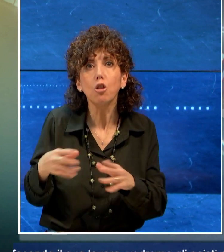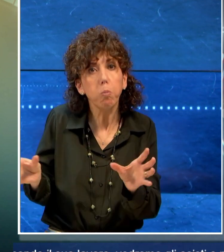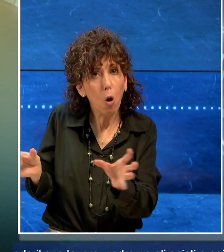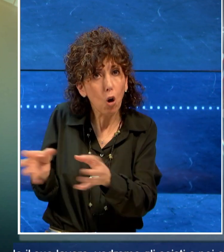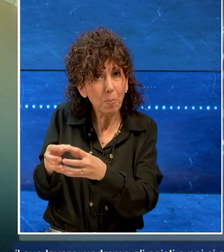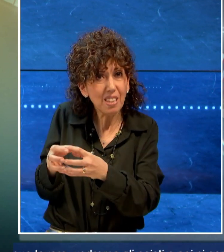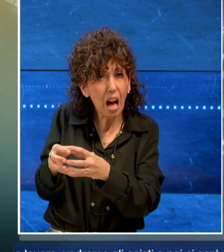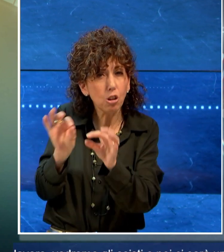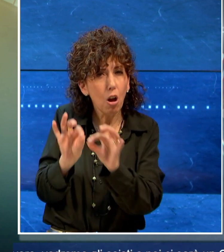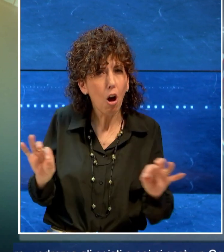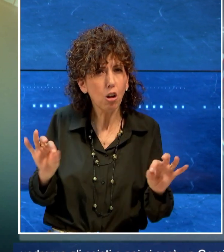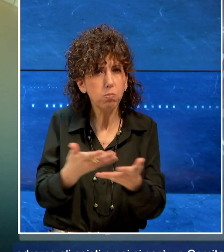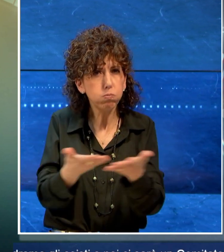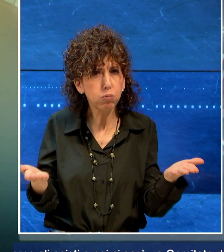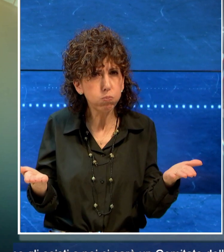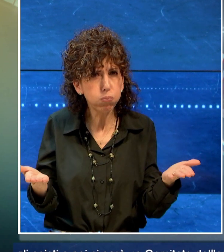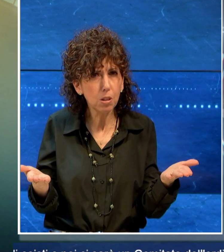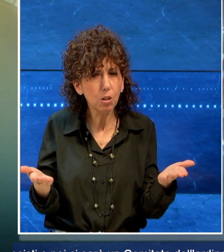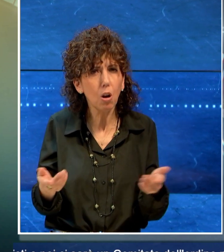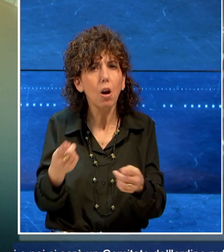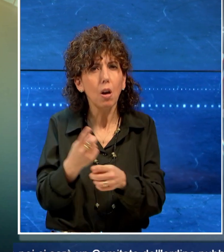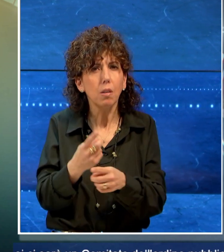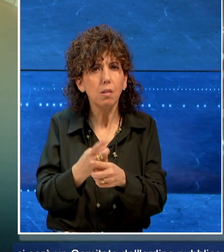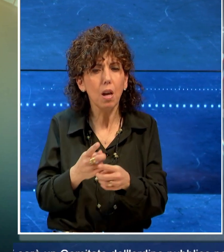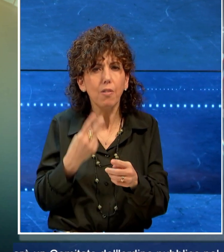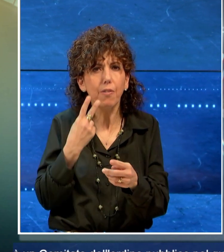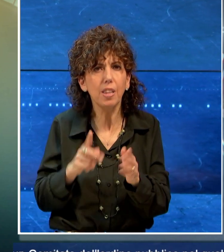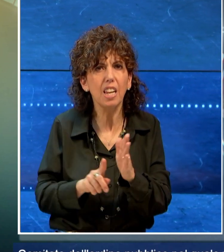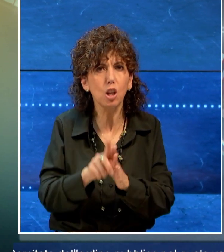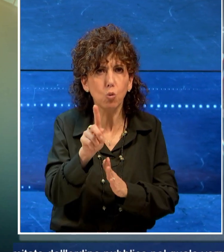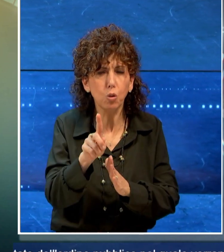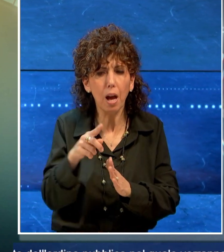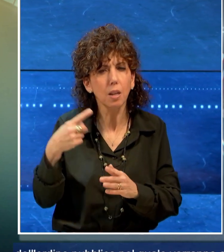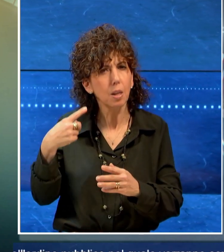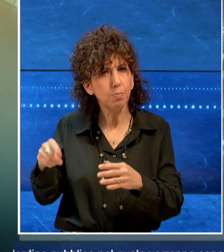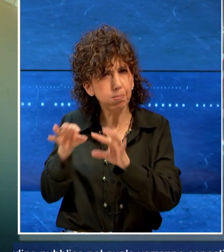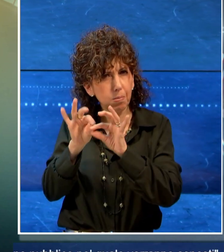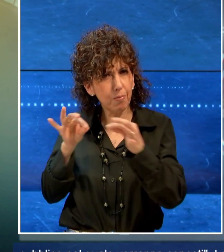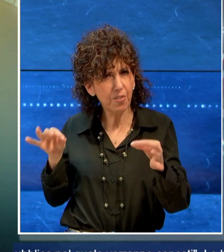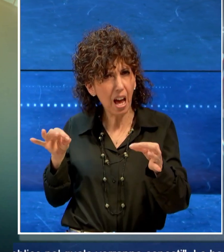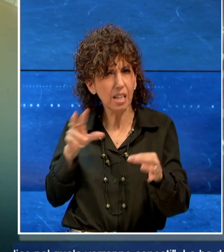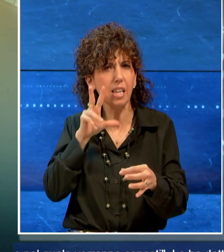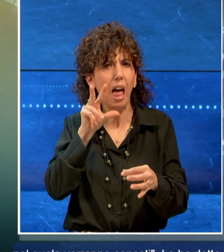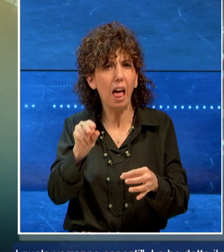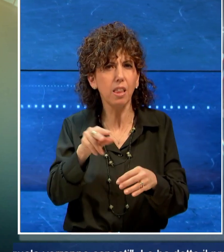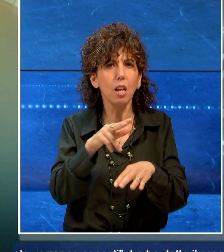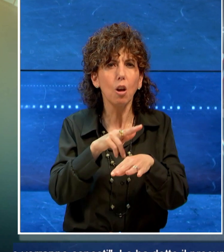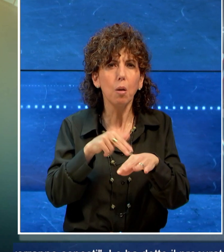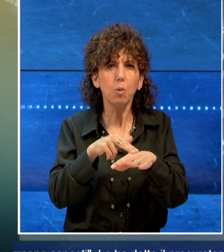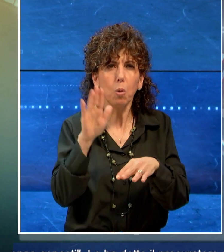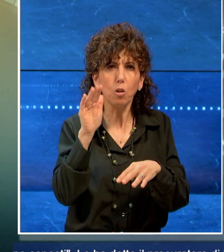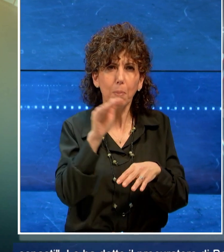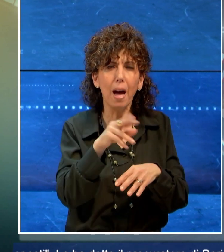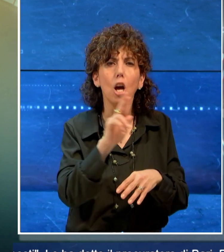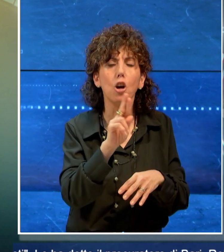'ordine pubblico nel quale verranno esposti. Lo ha detto il procuratore di Bari, Roberto